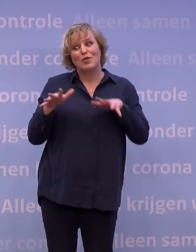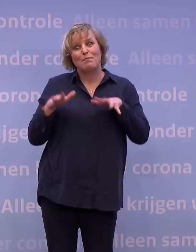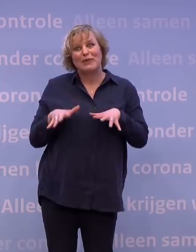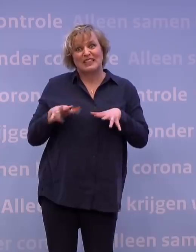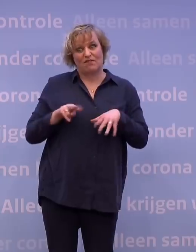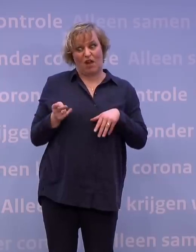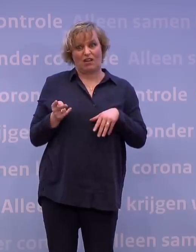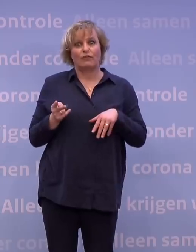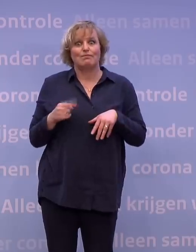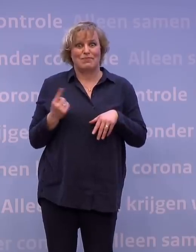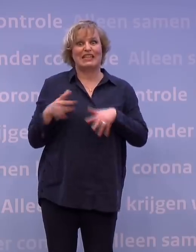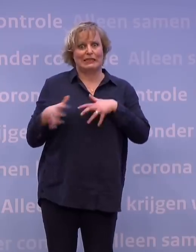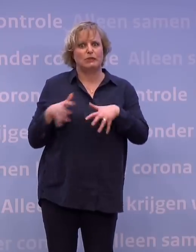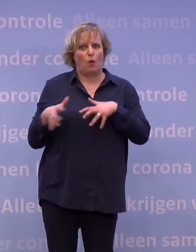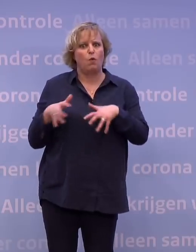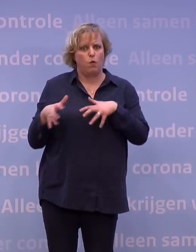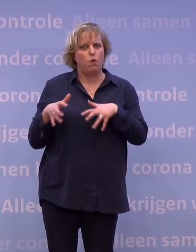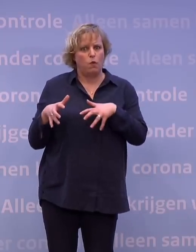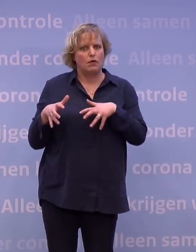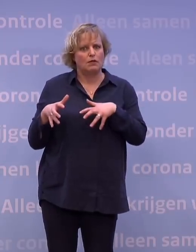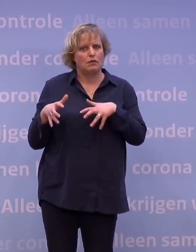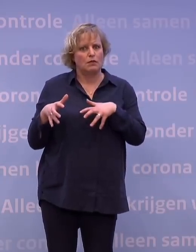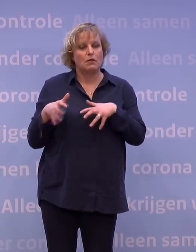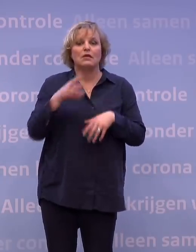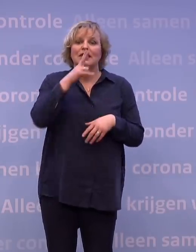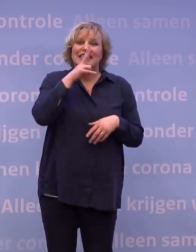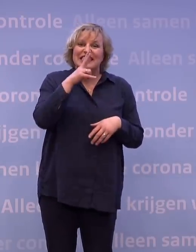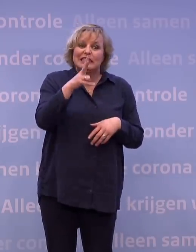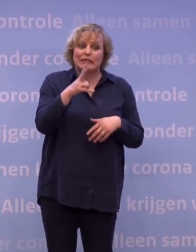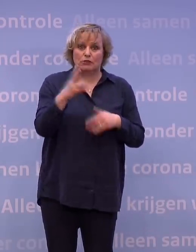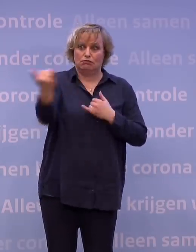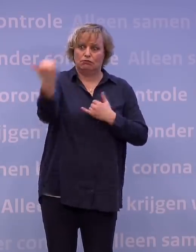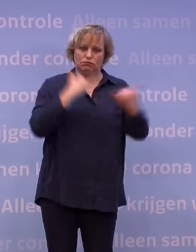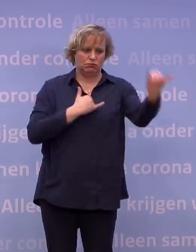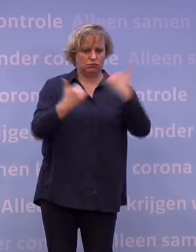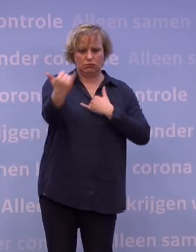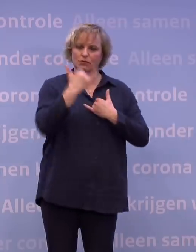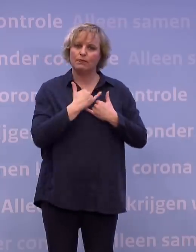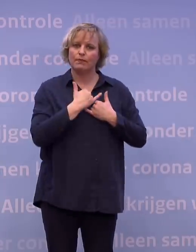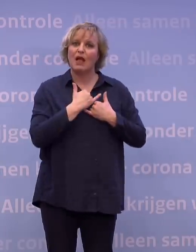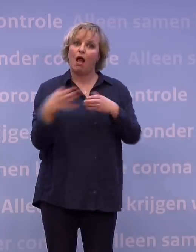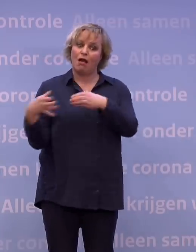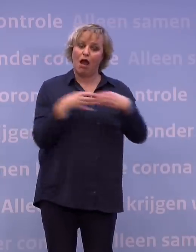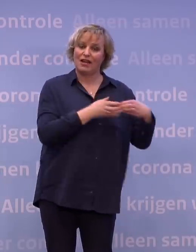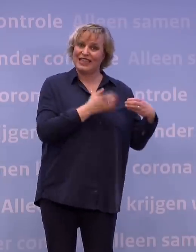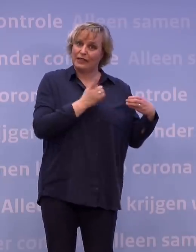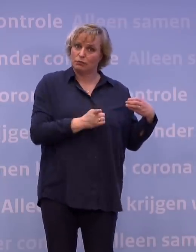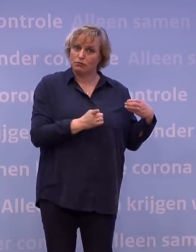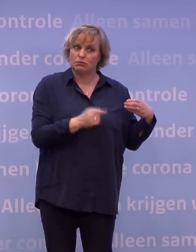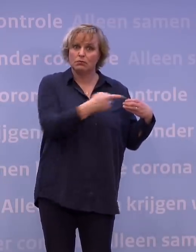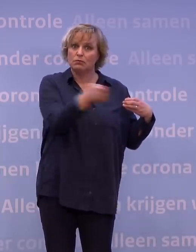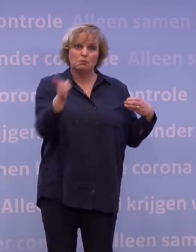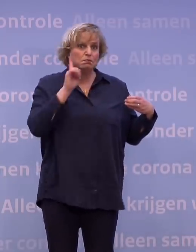nog riskanter dan het al was. En omdat we zien dat inkomende reizigers zich vaak niet aan de quarantaine houden, gaan we hen